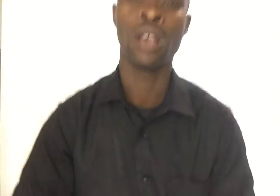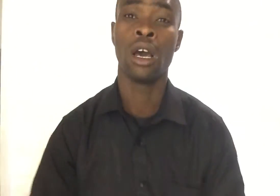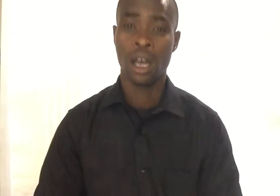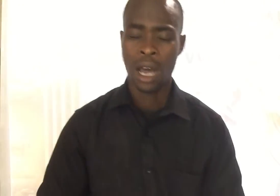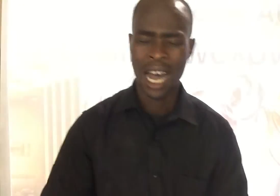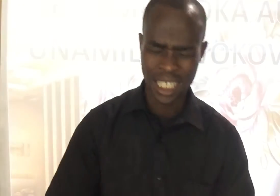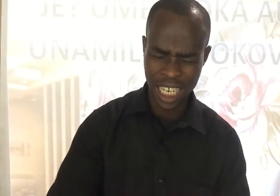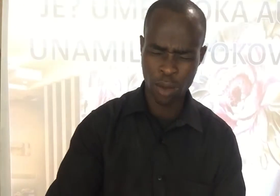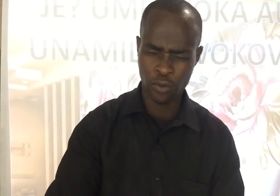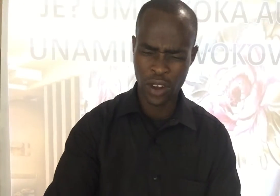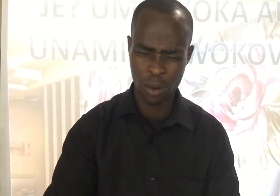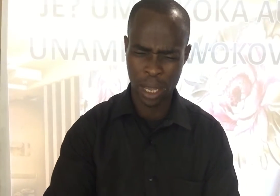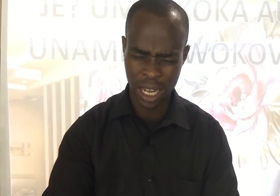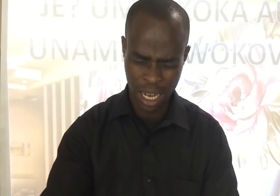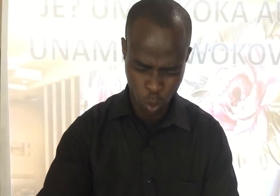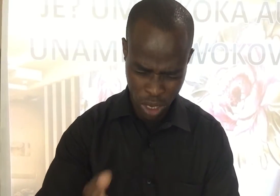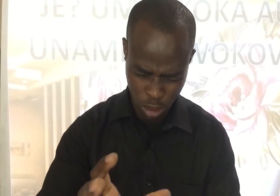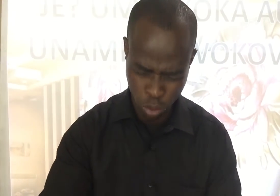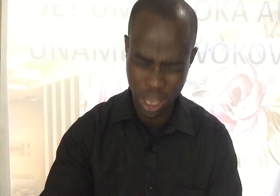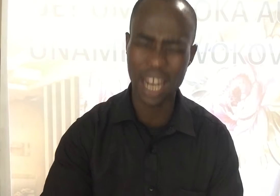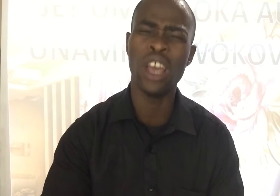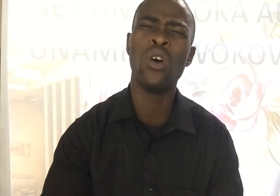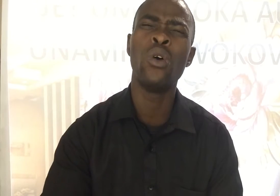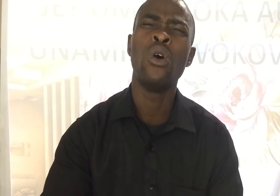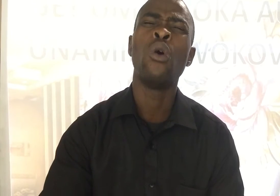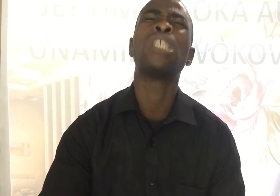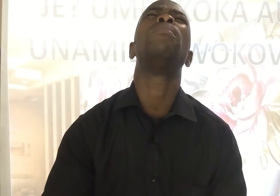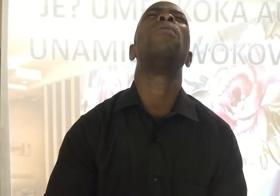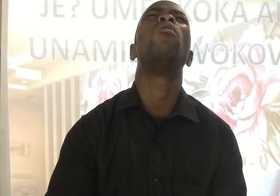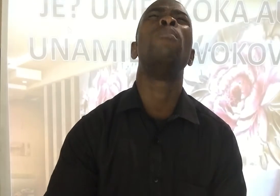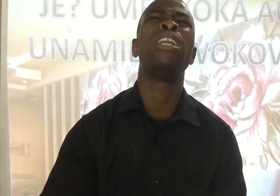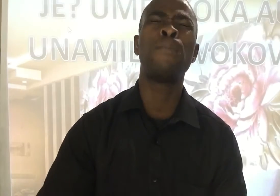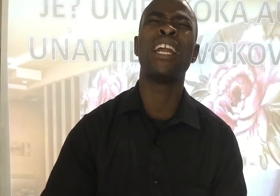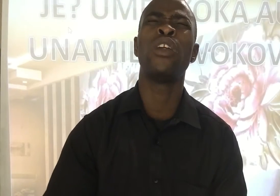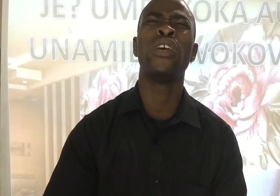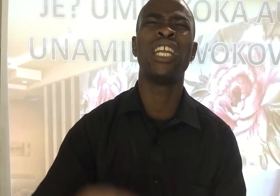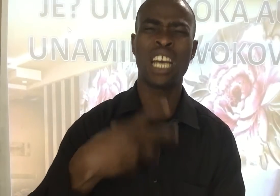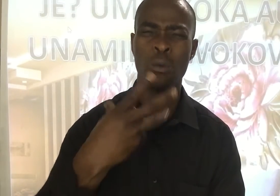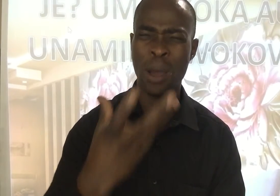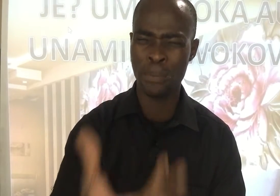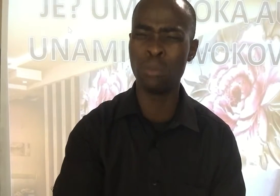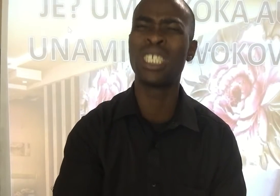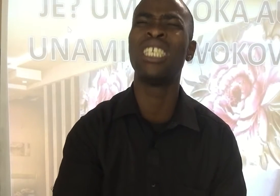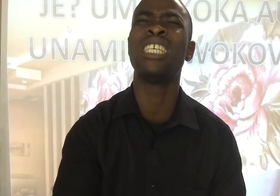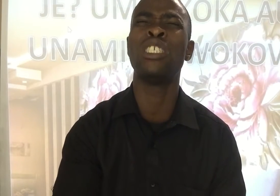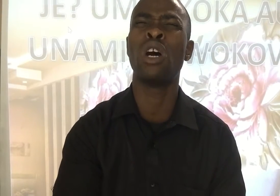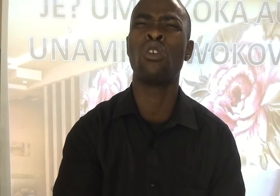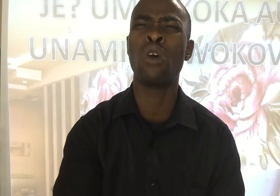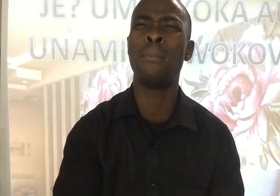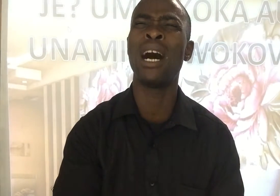Asante mfarume na kuja subuya leo Kwa sababu umenipa neno hili Nika muambia msikizaji wako kwamba